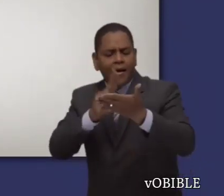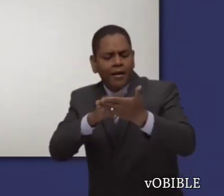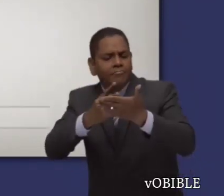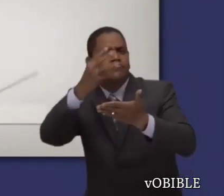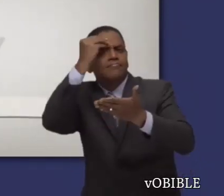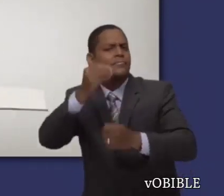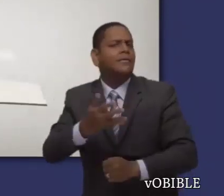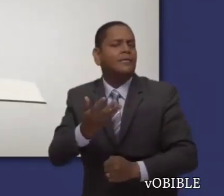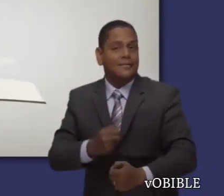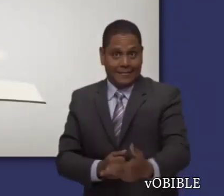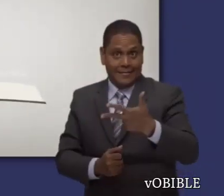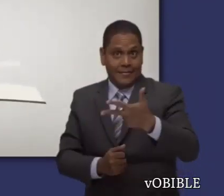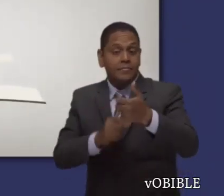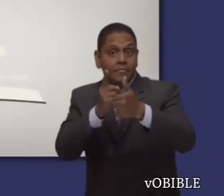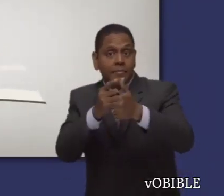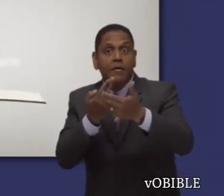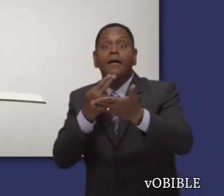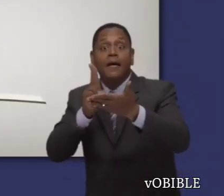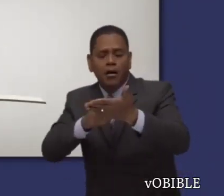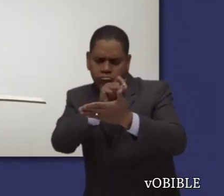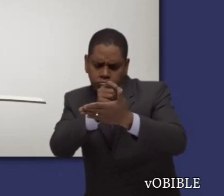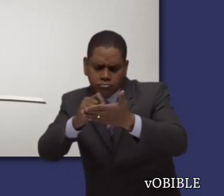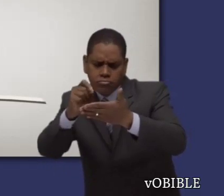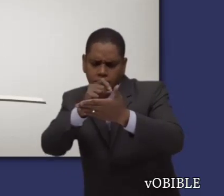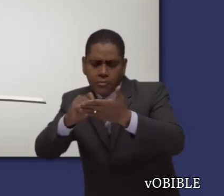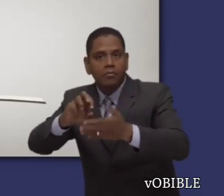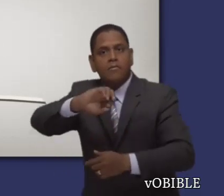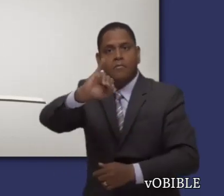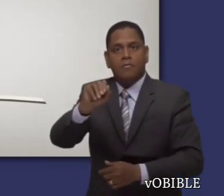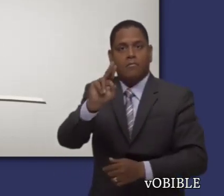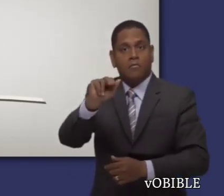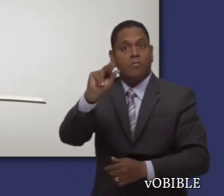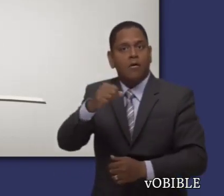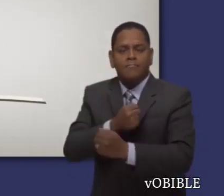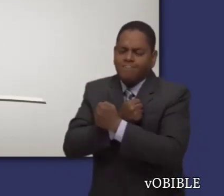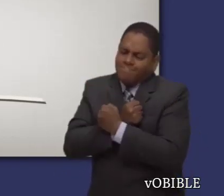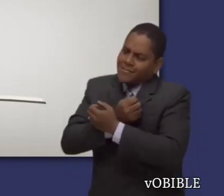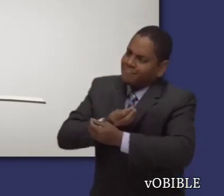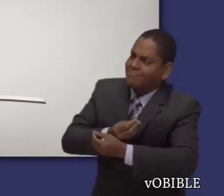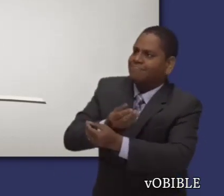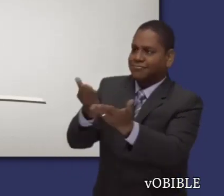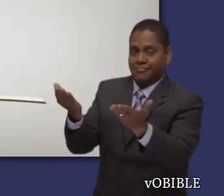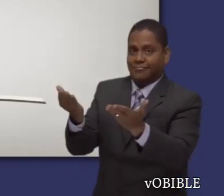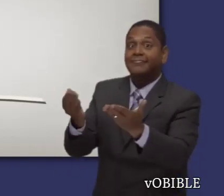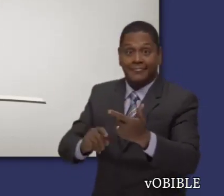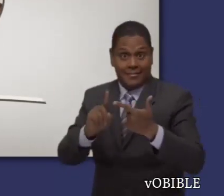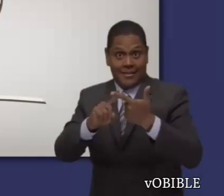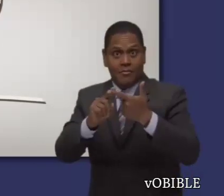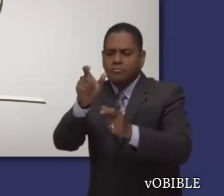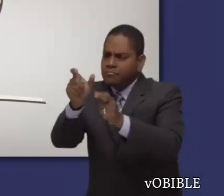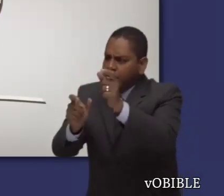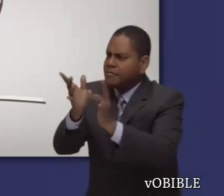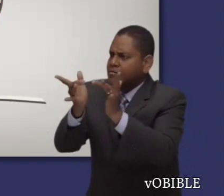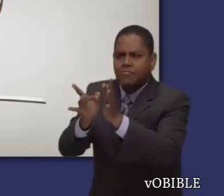Cuando lea la segunda carta de Juan, fíjese en cómo el anciano apóstol expresó su amor a sus hermanos, en que su